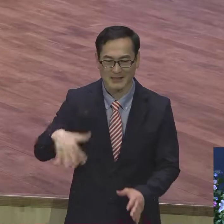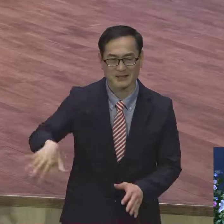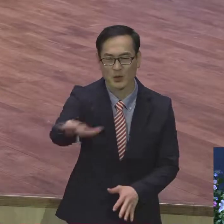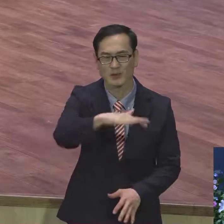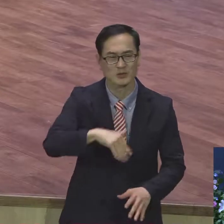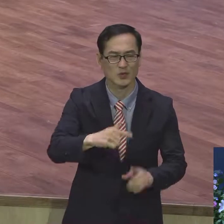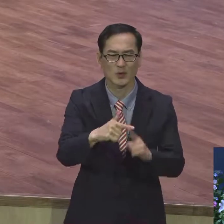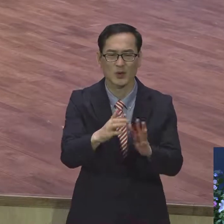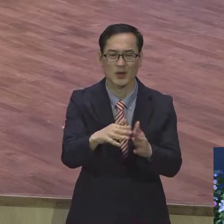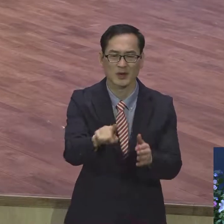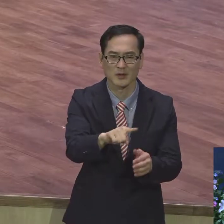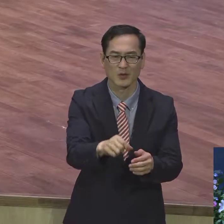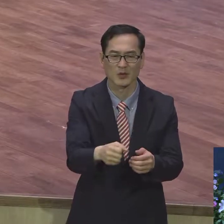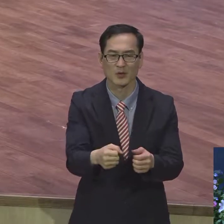죽여버린 거지. 그지않고